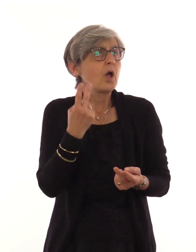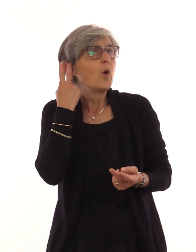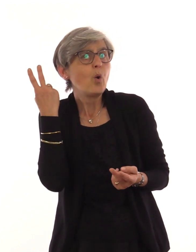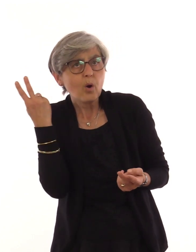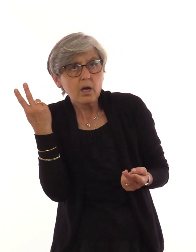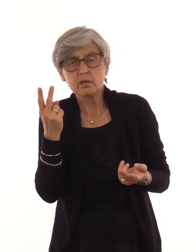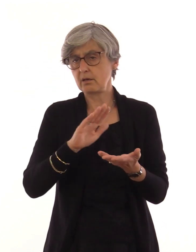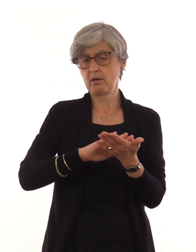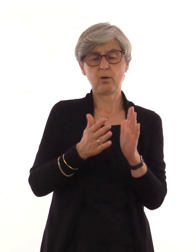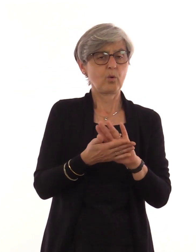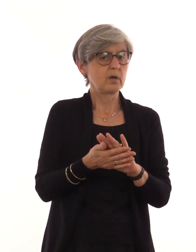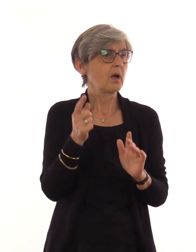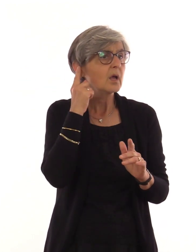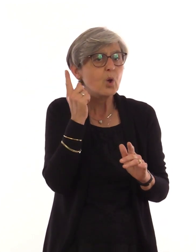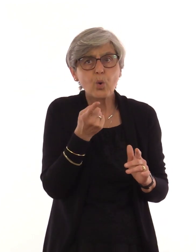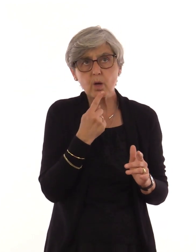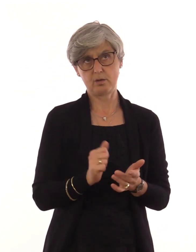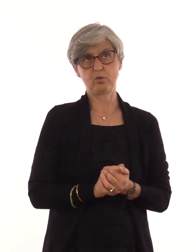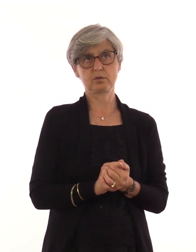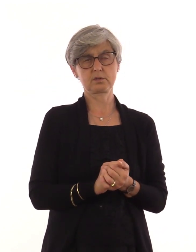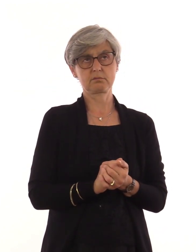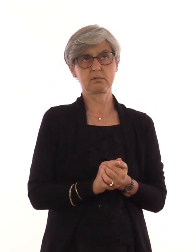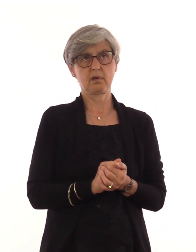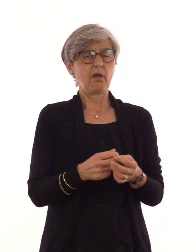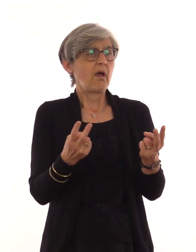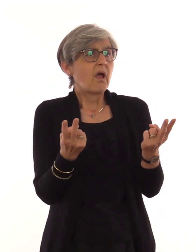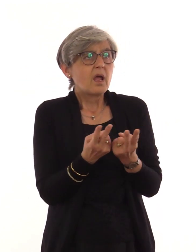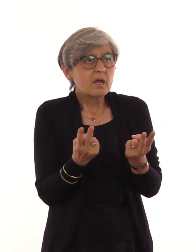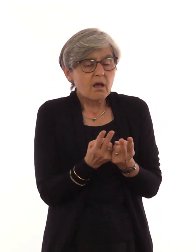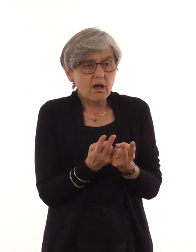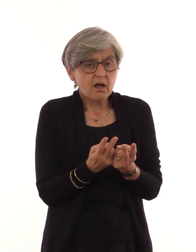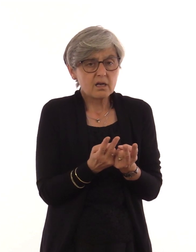ob Menschen eine Behinderung haben oder keine Behinderung.